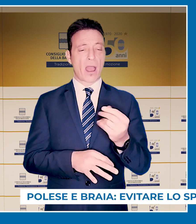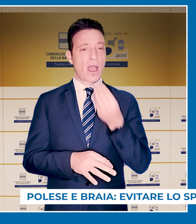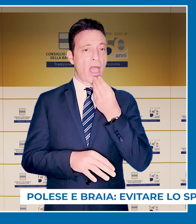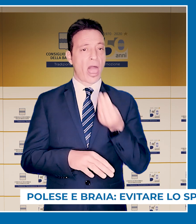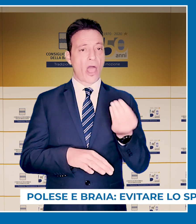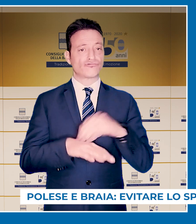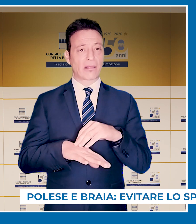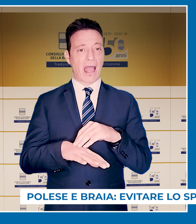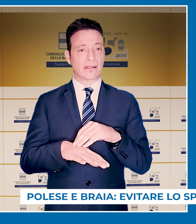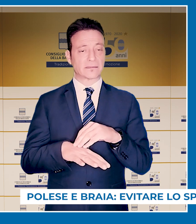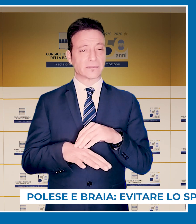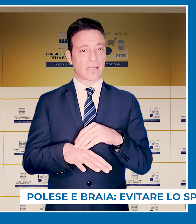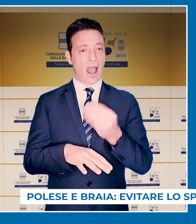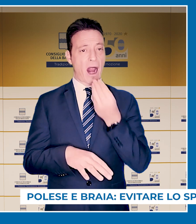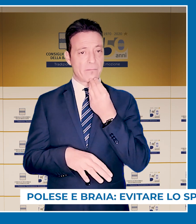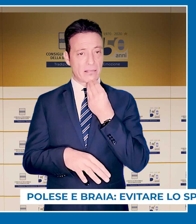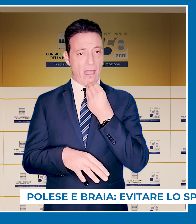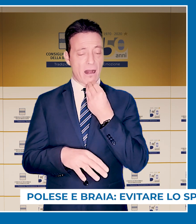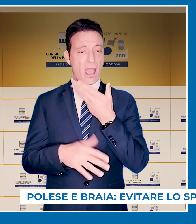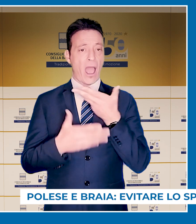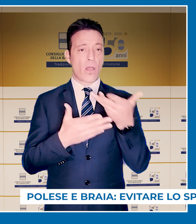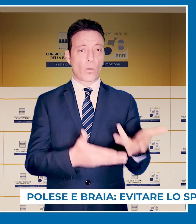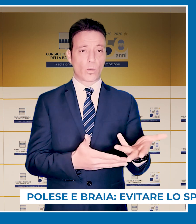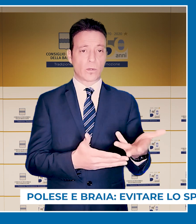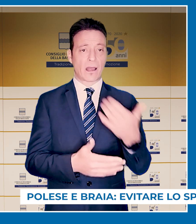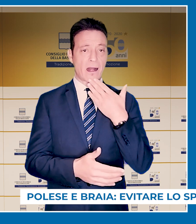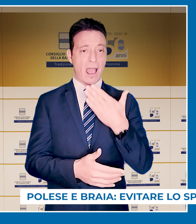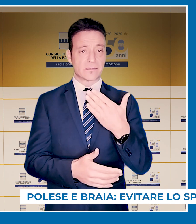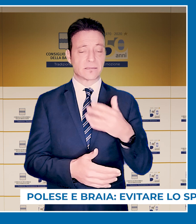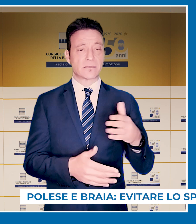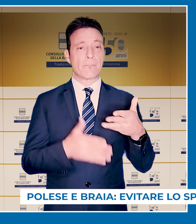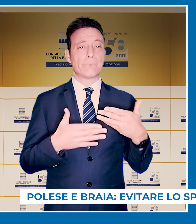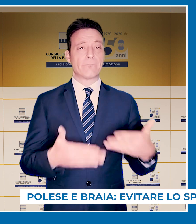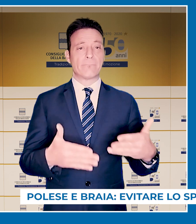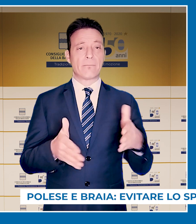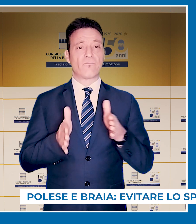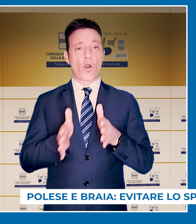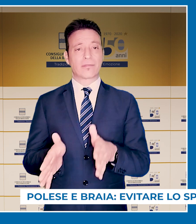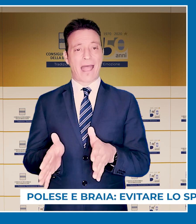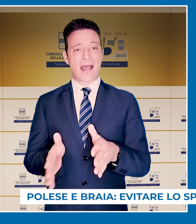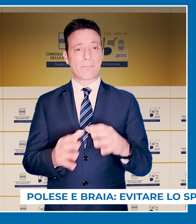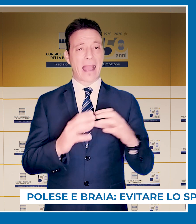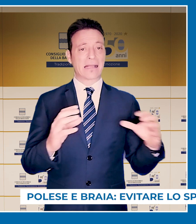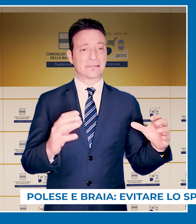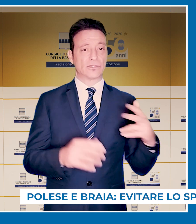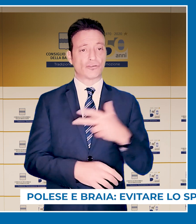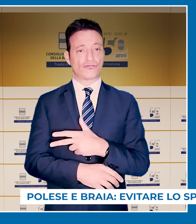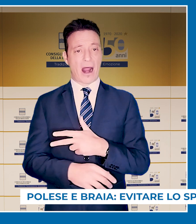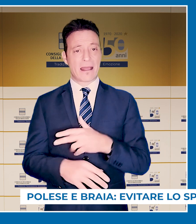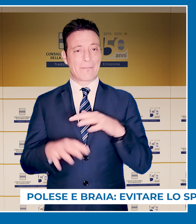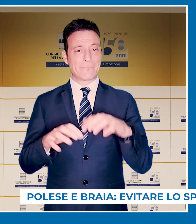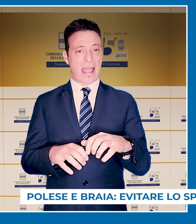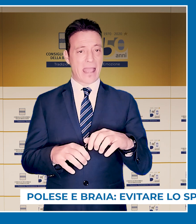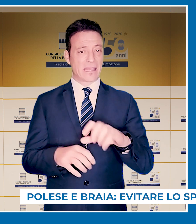delle eccedenze alimentari e non, all'aiuto dei volontari di magazzini sociali e all'impegno delle